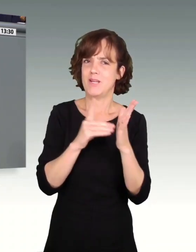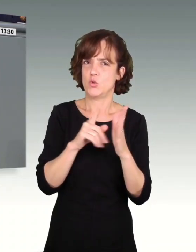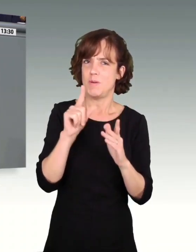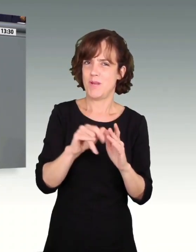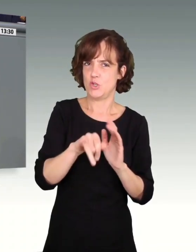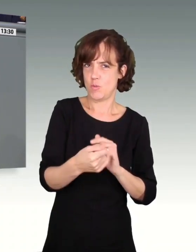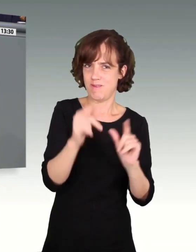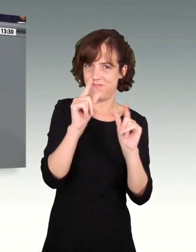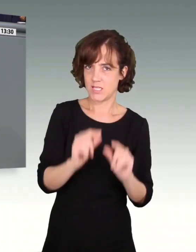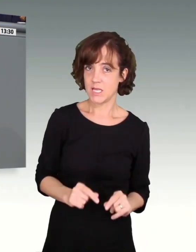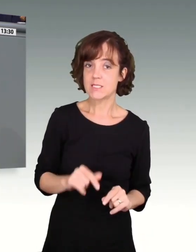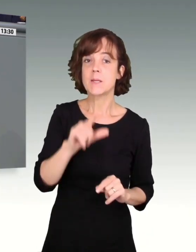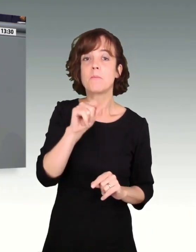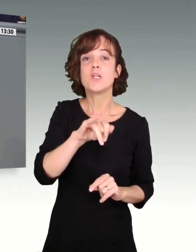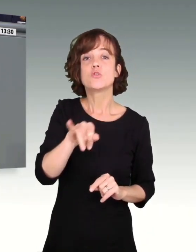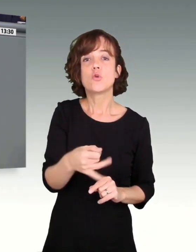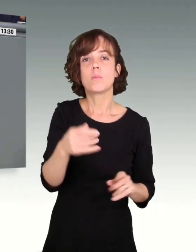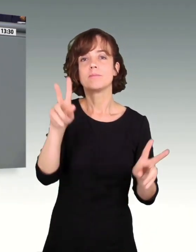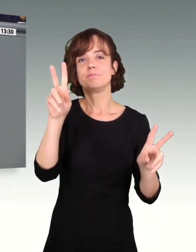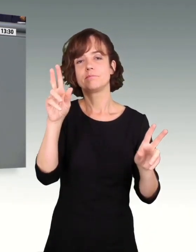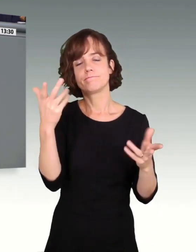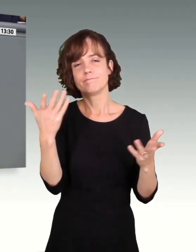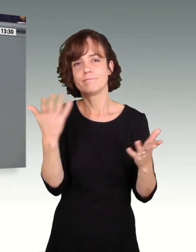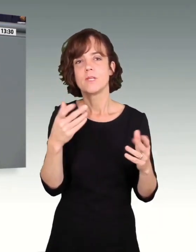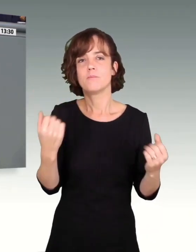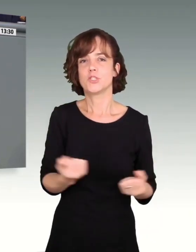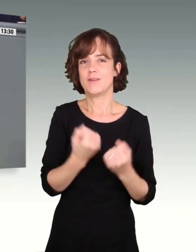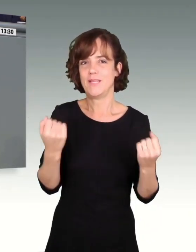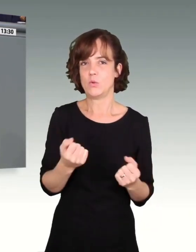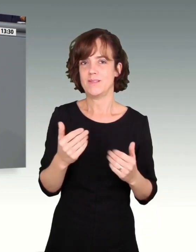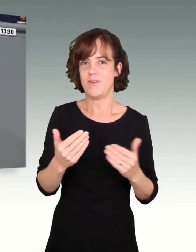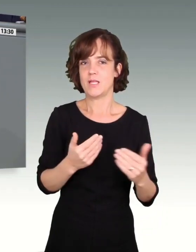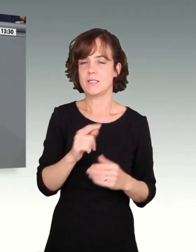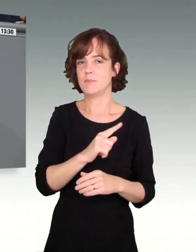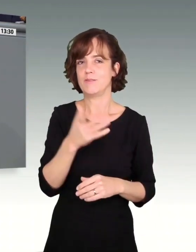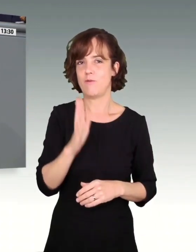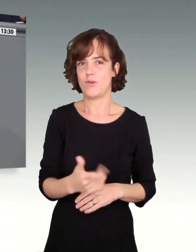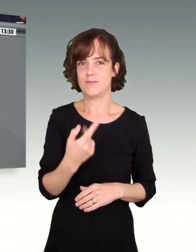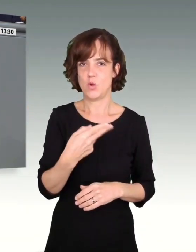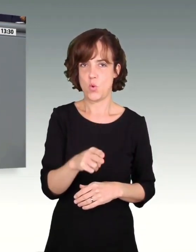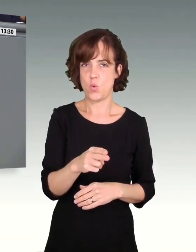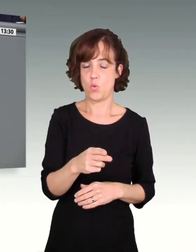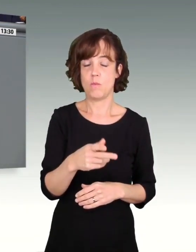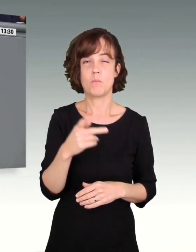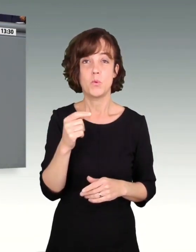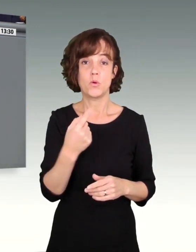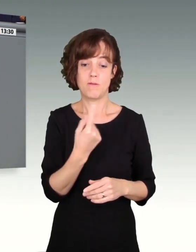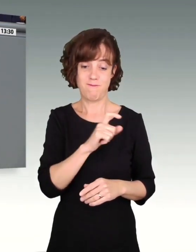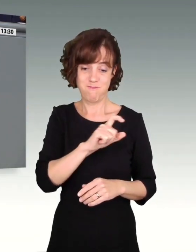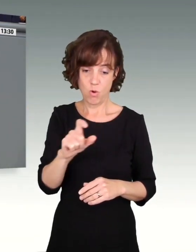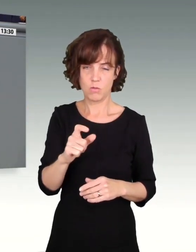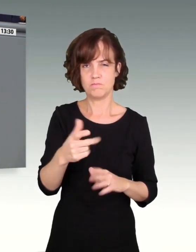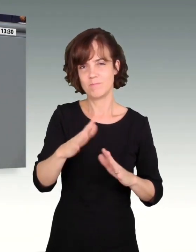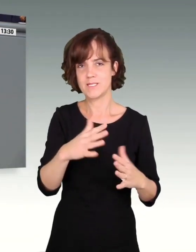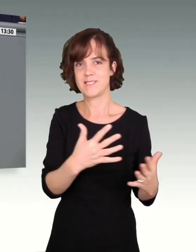Ein Minijob ist ein Beschäftigungsverhältnis bis 520 Euro aktuell. Das ist ungefähr zehn Stunden in der Woche,